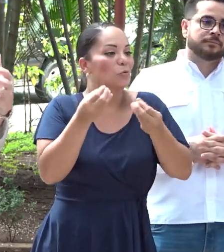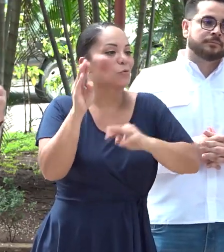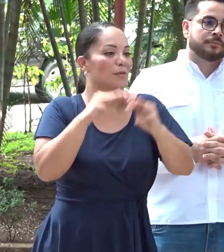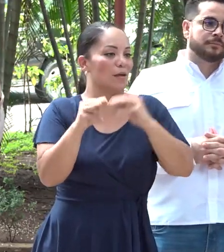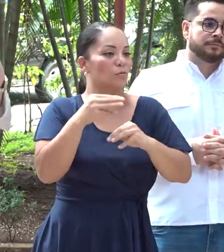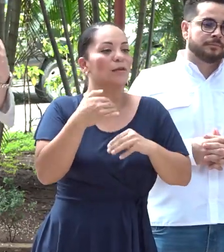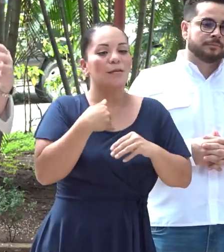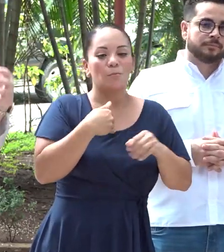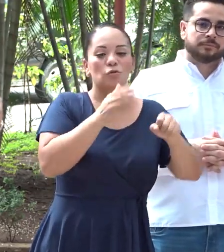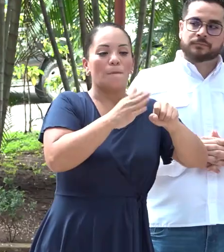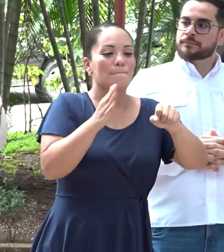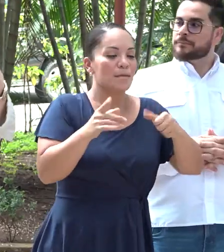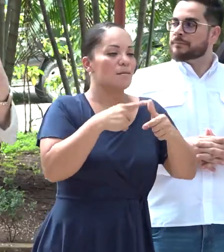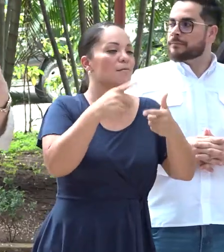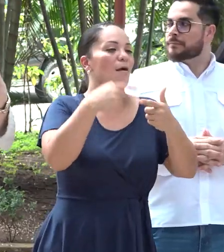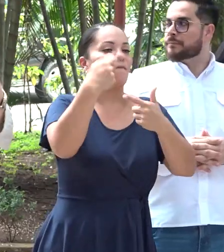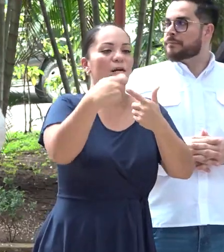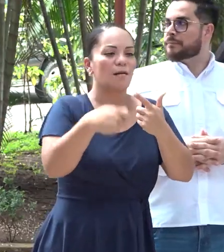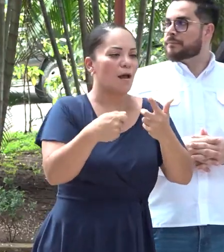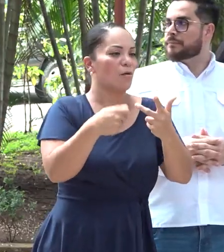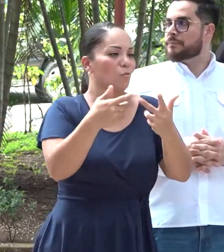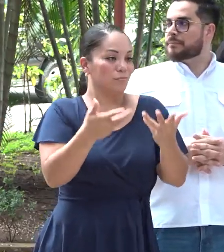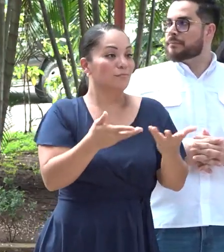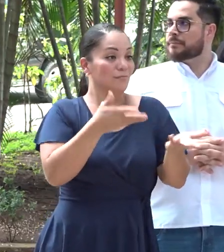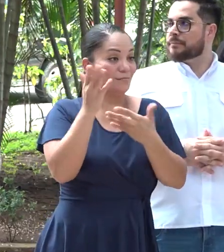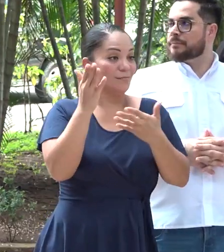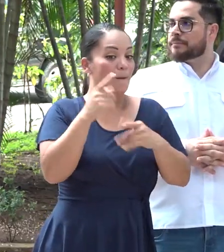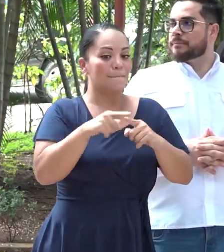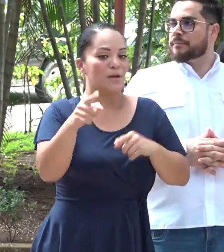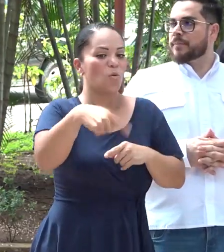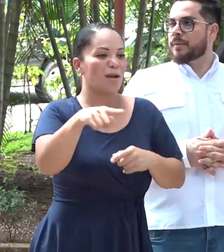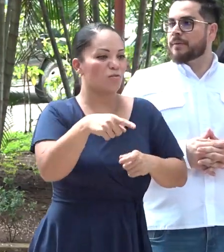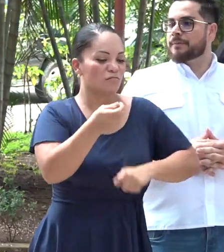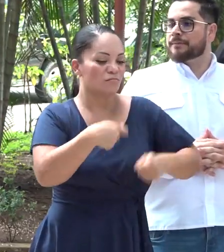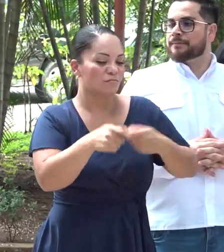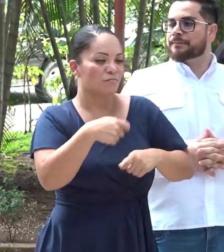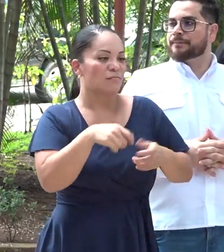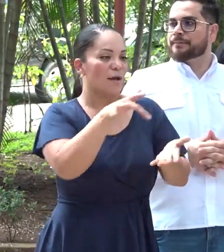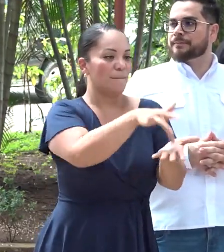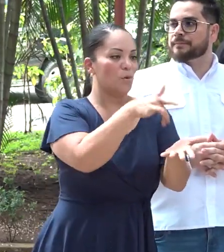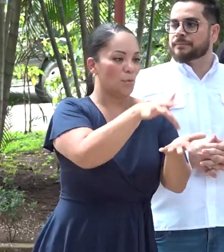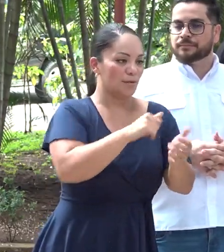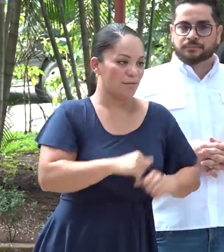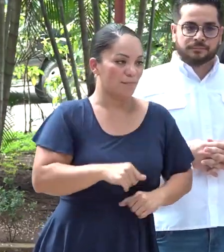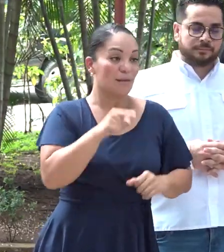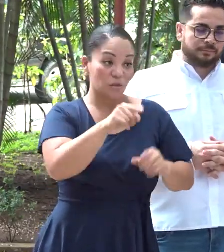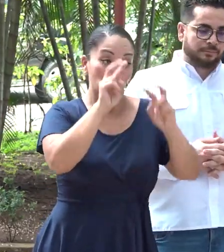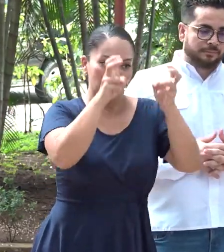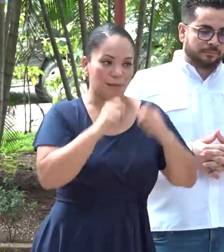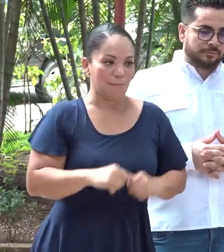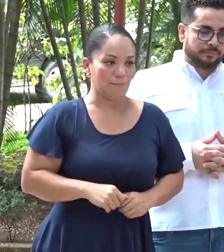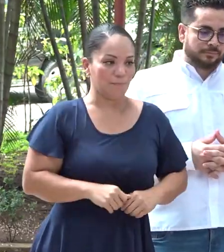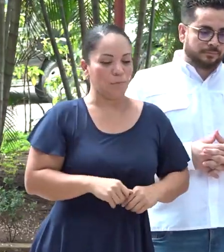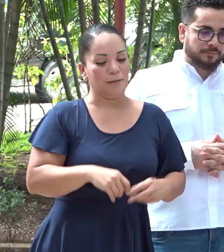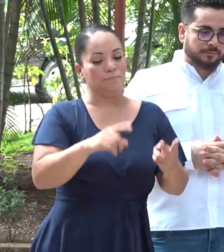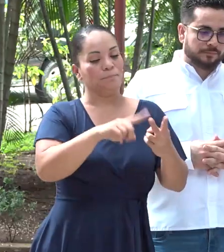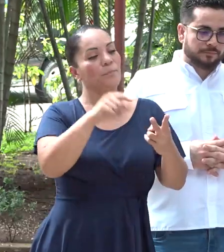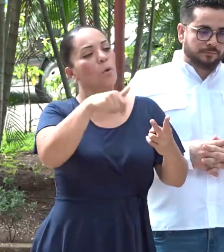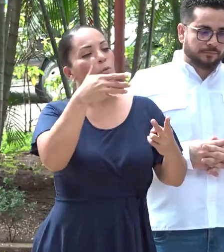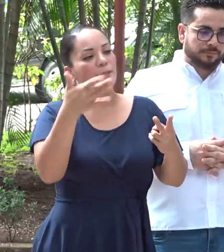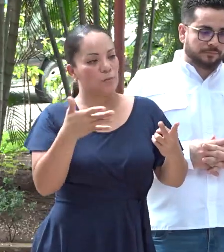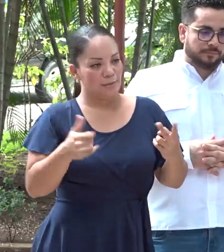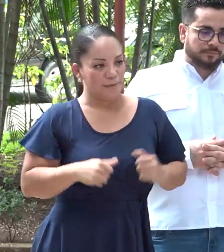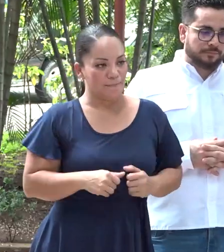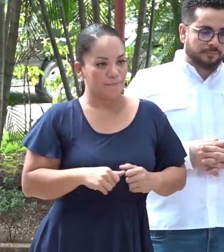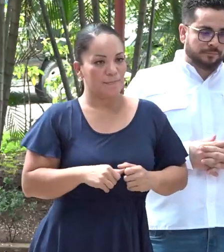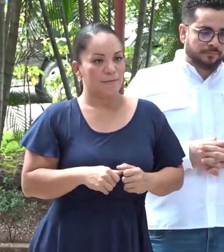tenemos piña, banano, etcétera, y ellos se aprovechan. Ese es un tema. La otra parte es que a